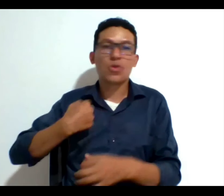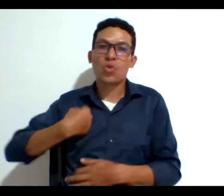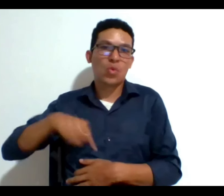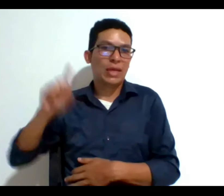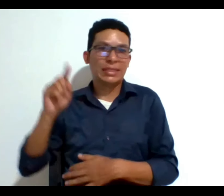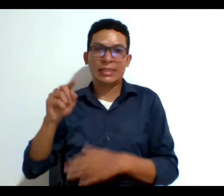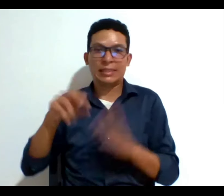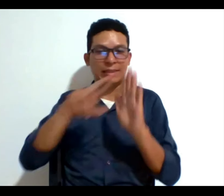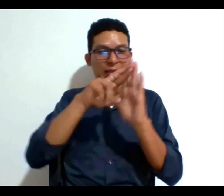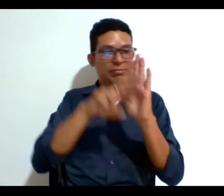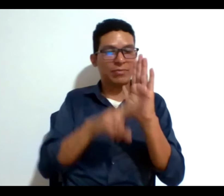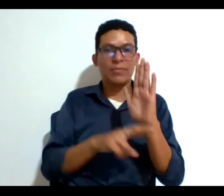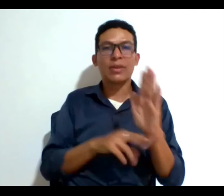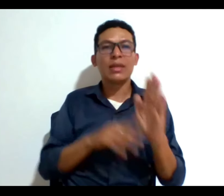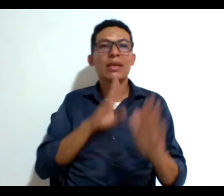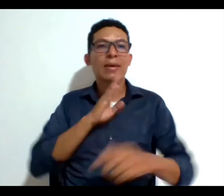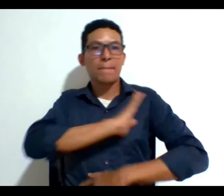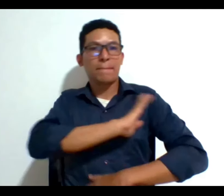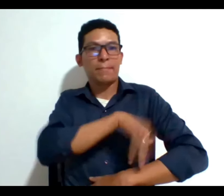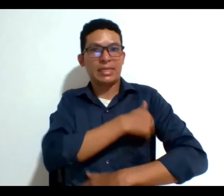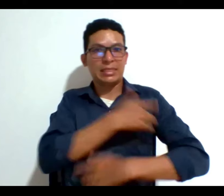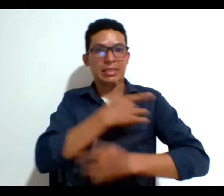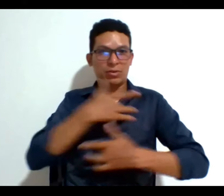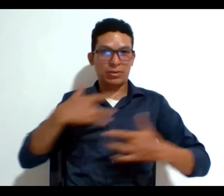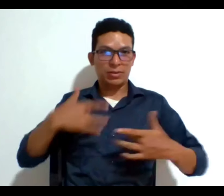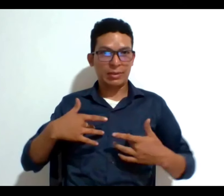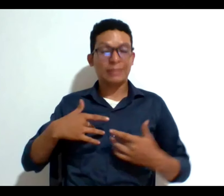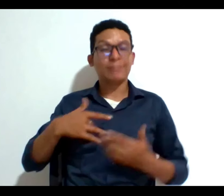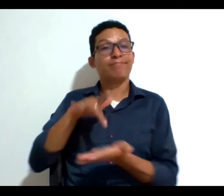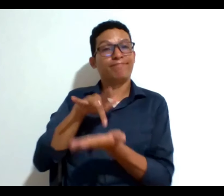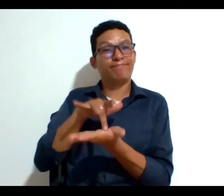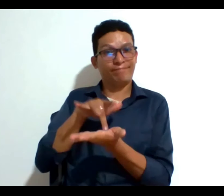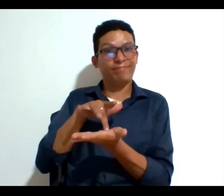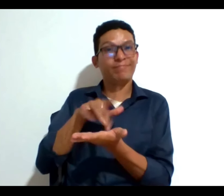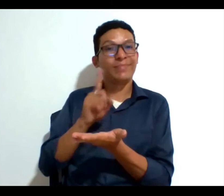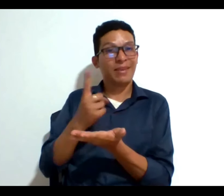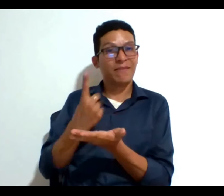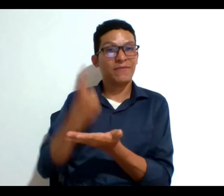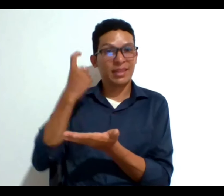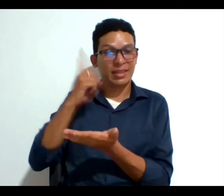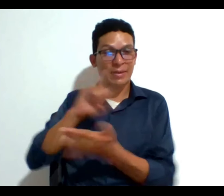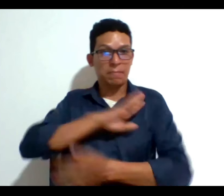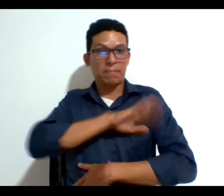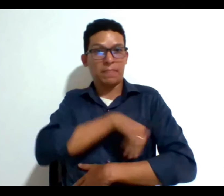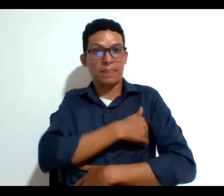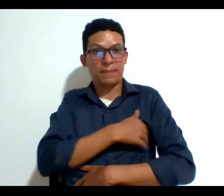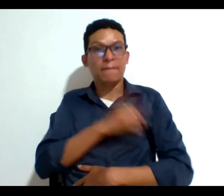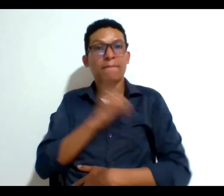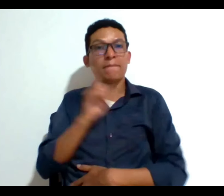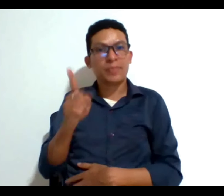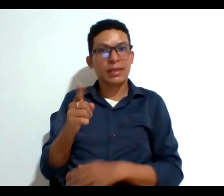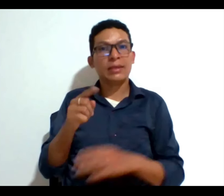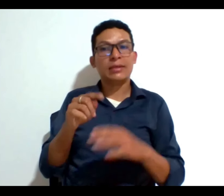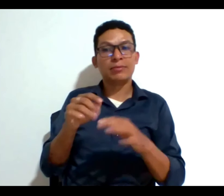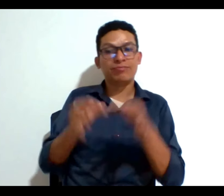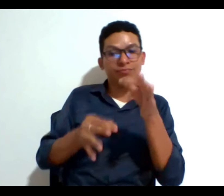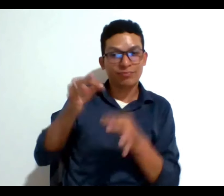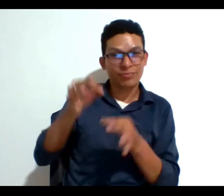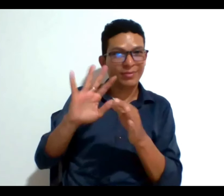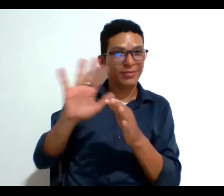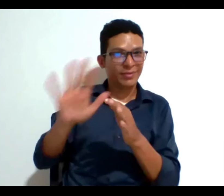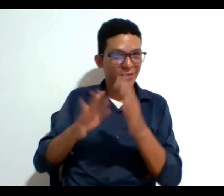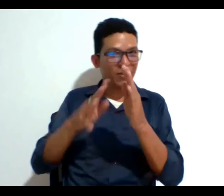regulado por el ministerio de salud y esta es una deuda que el ministerio tiene pendiente y que la corte le ha reiterado en distintas ocasiones